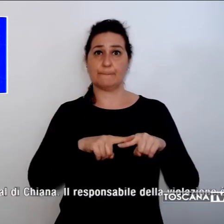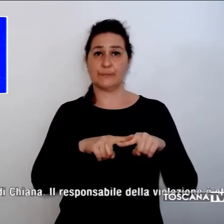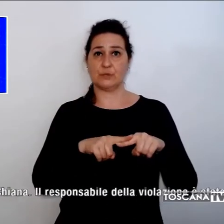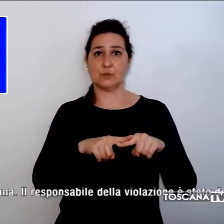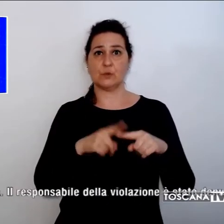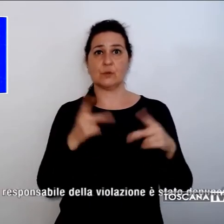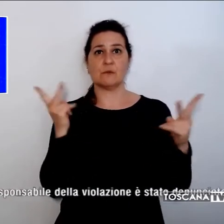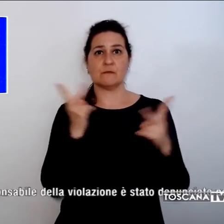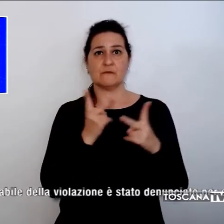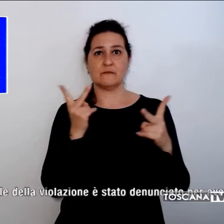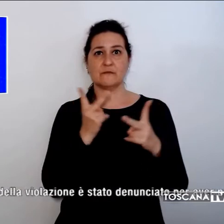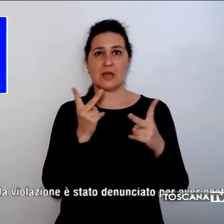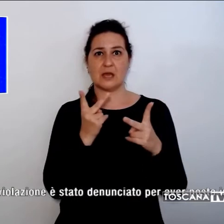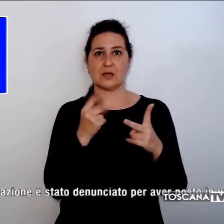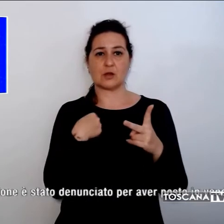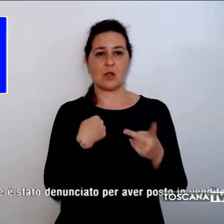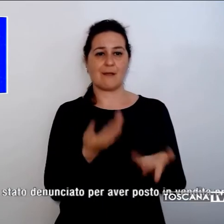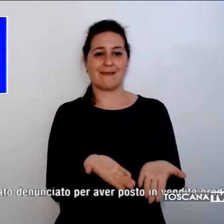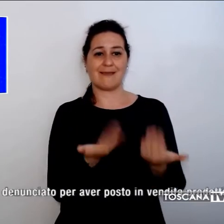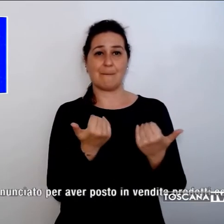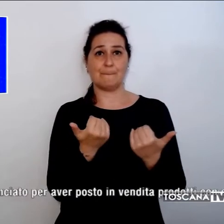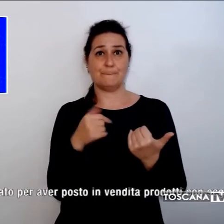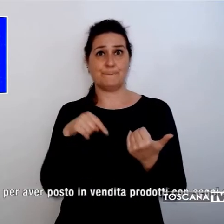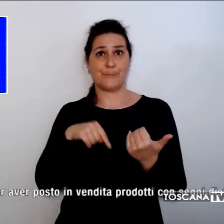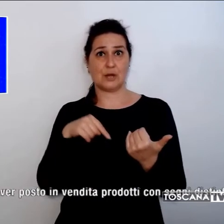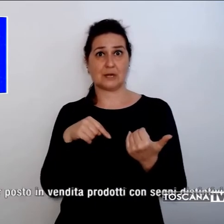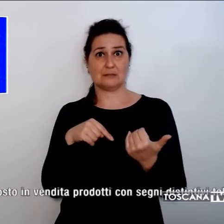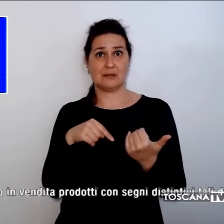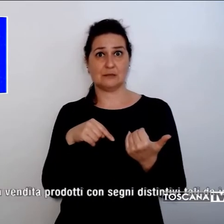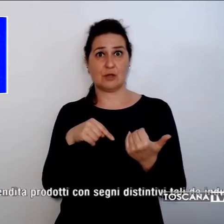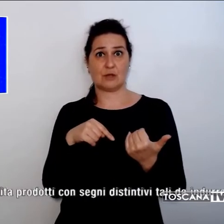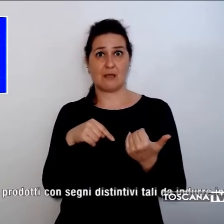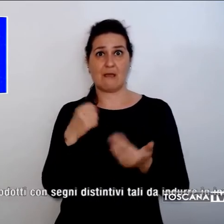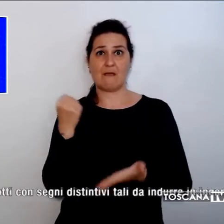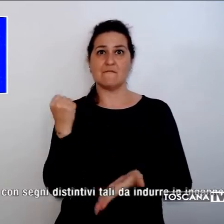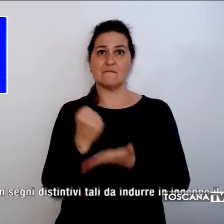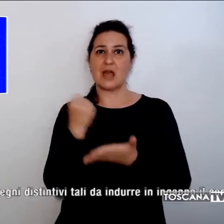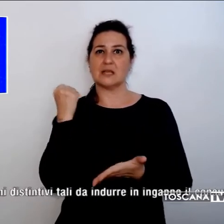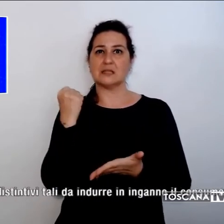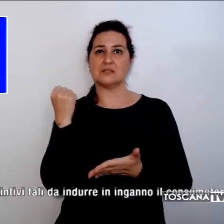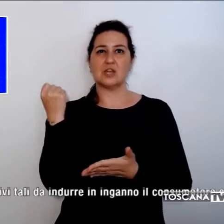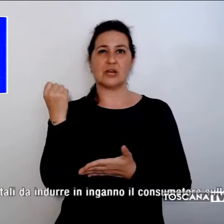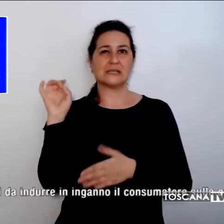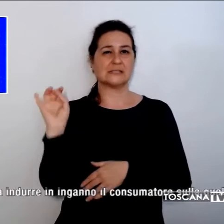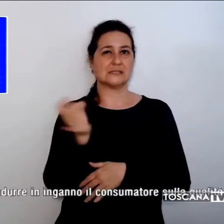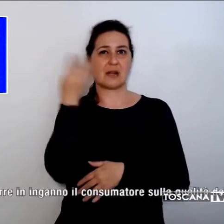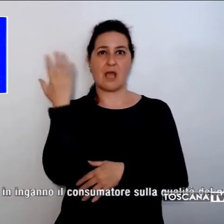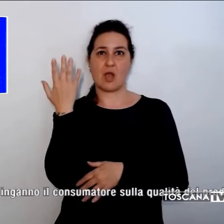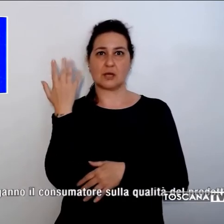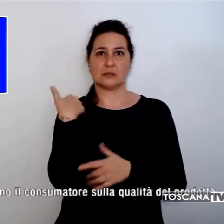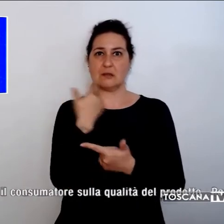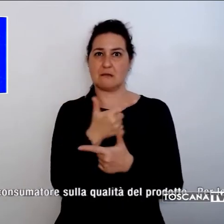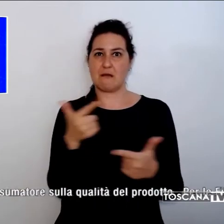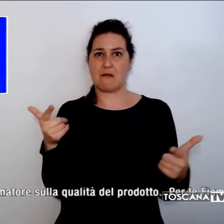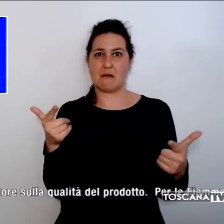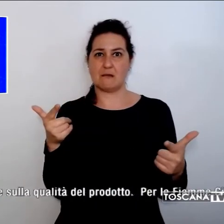'importatore la validazione straordinaria e in deroga. Il controllo e il successivo